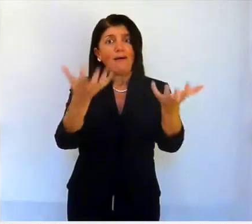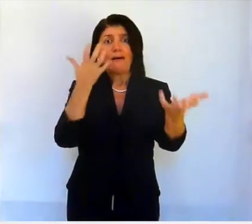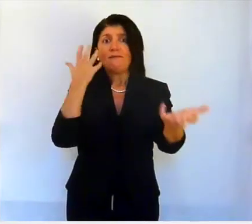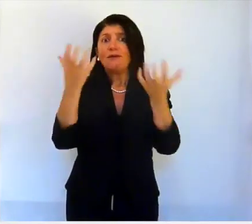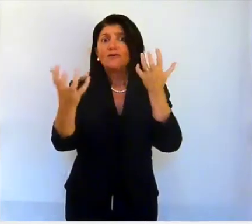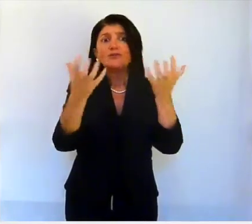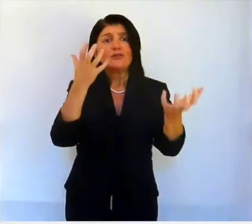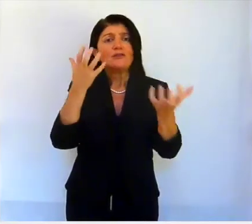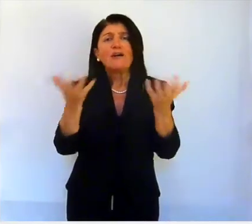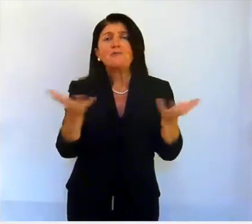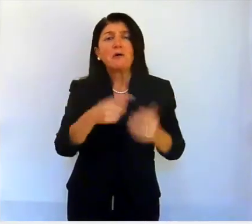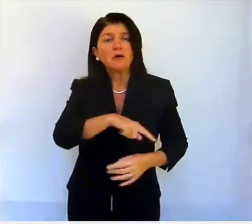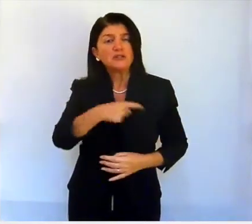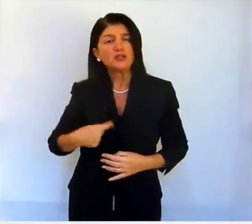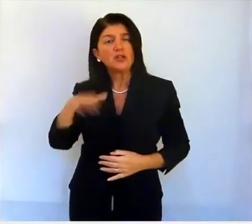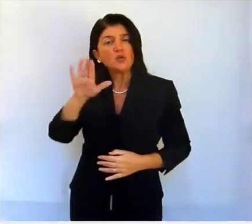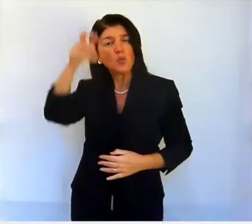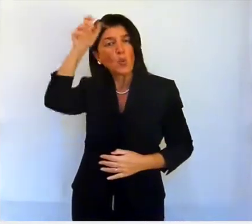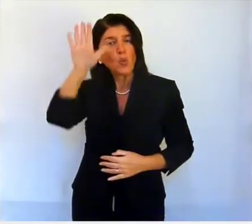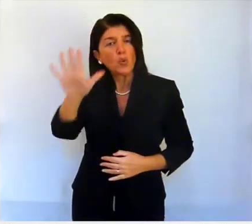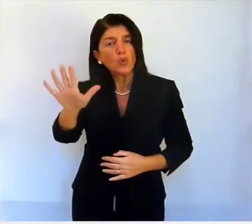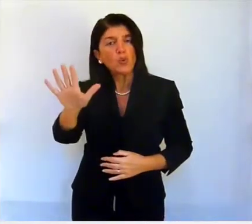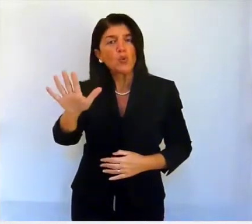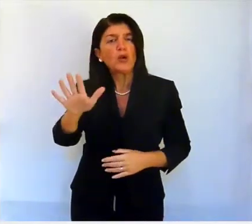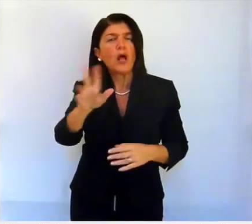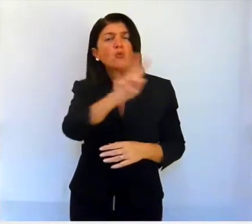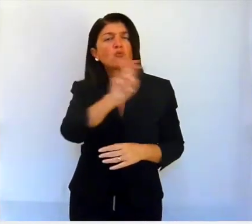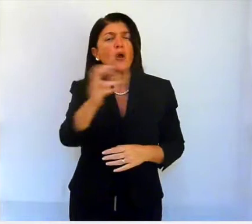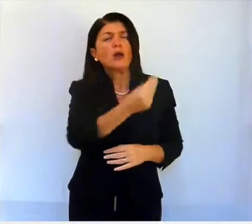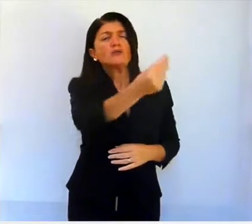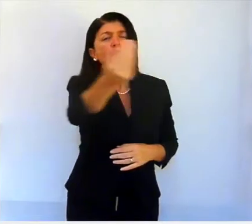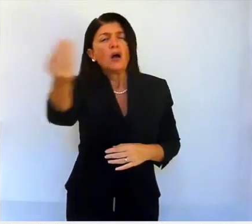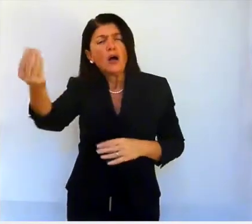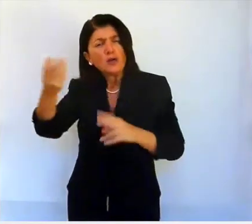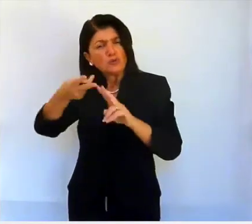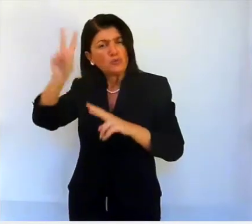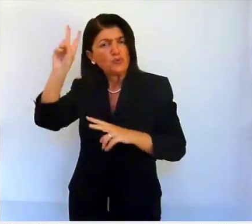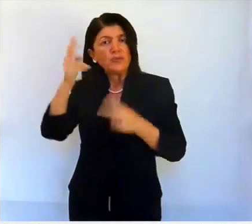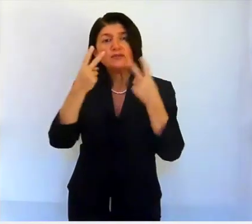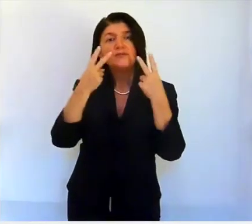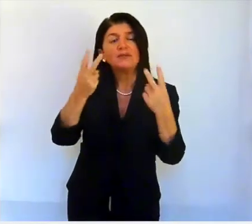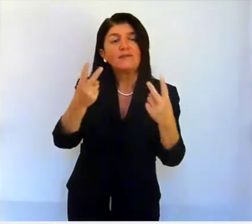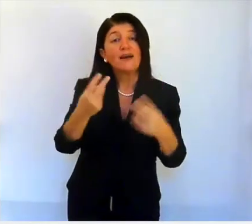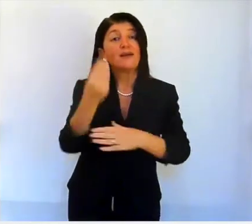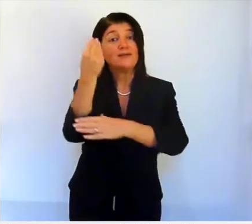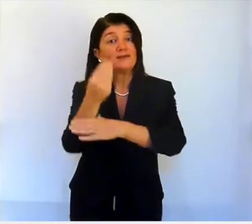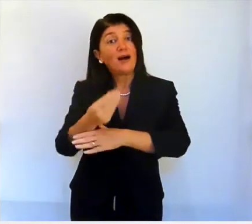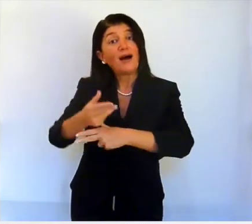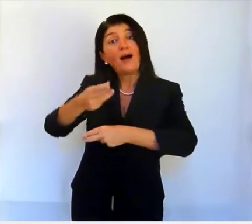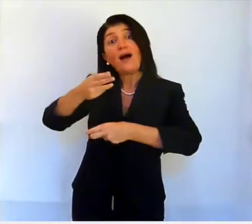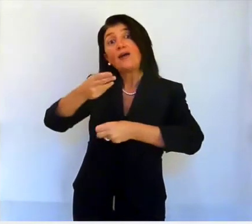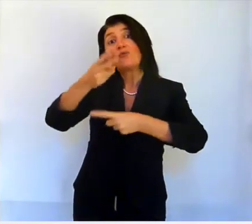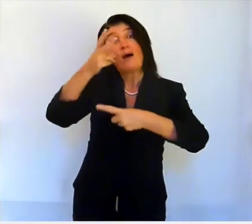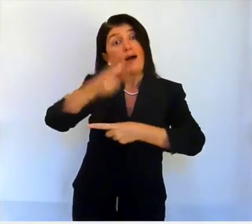oltre 200 reperti esposti. Statuine in bronzo, mobili dalle